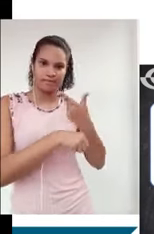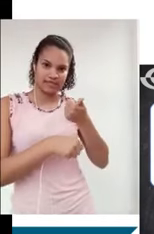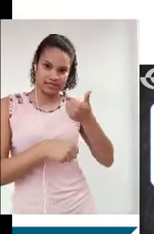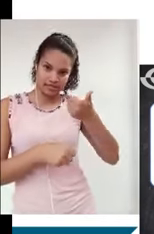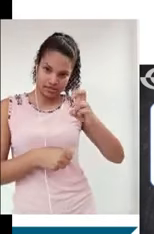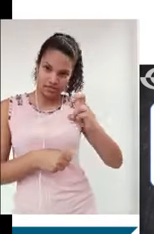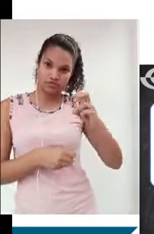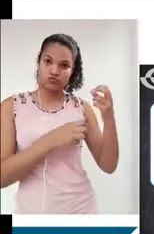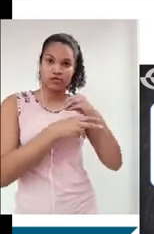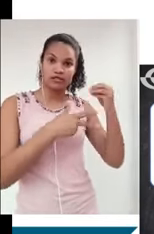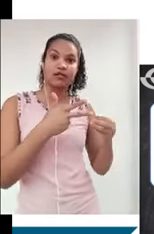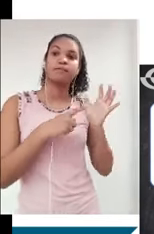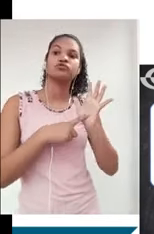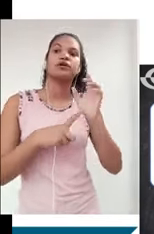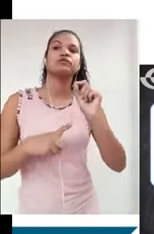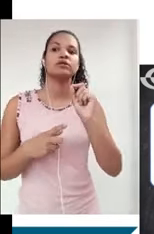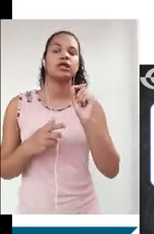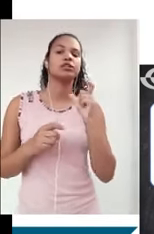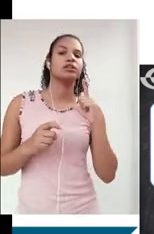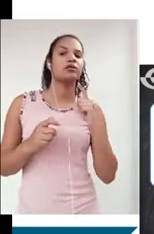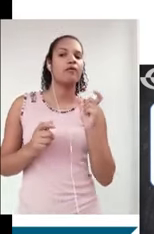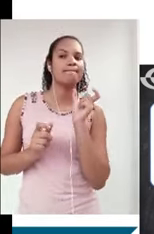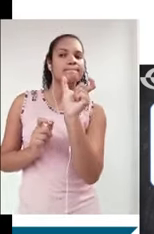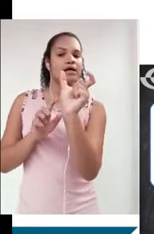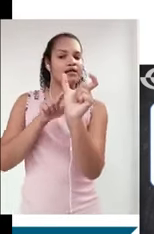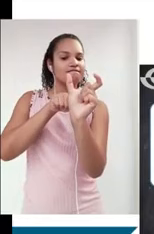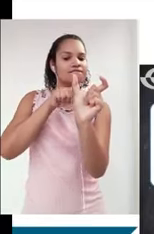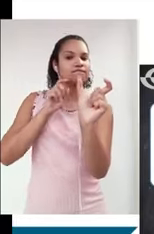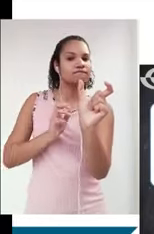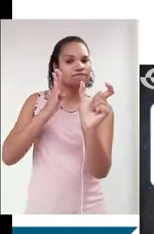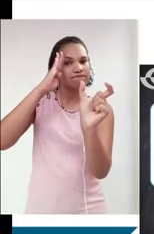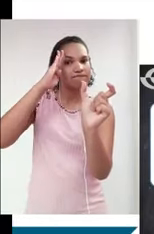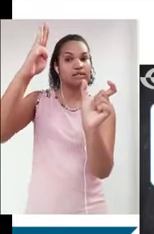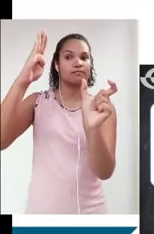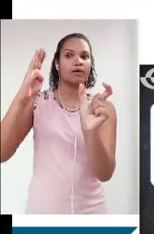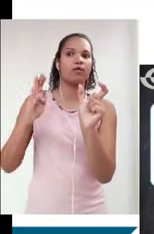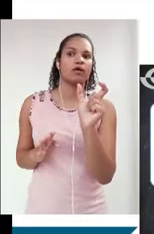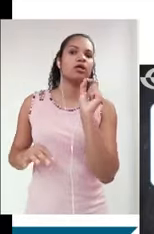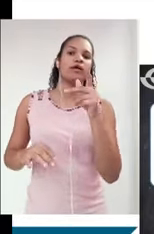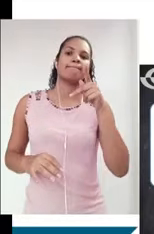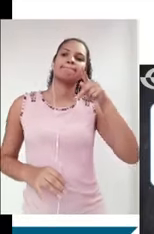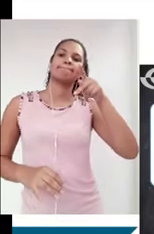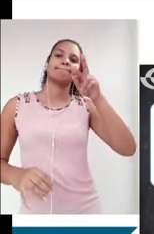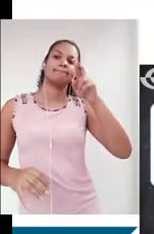limite e, além disso, trazia uma expressão de comando, pressuposto, que a gente chama de palavra-chave,